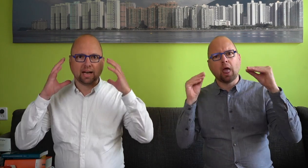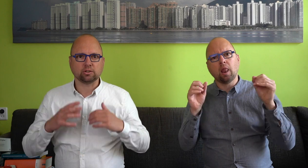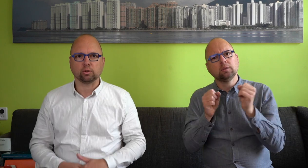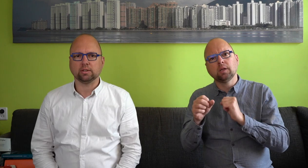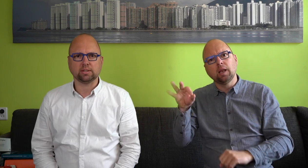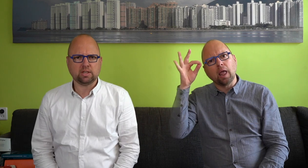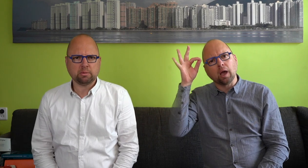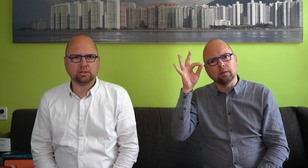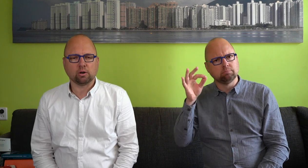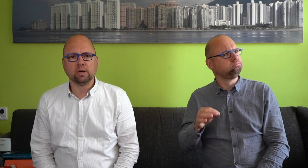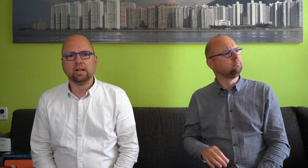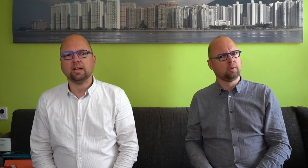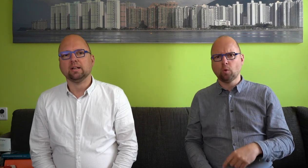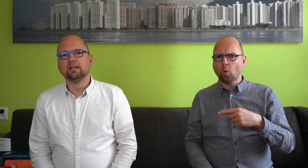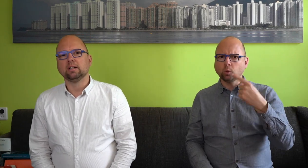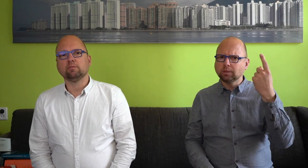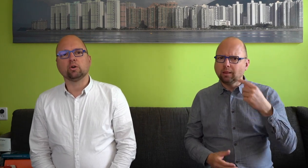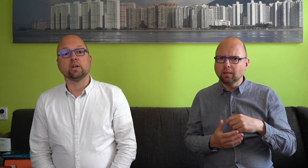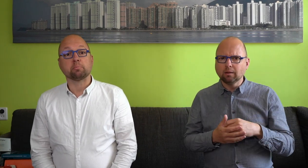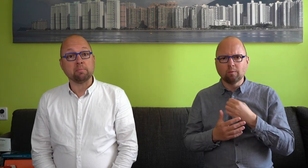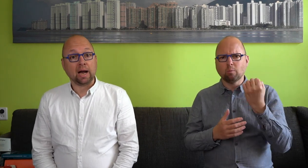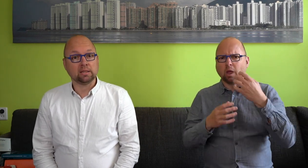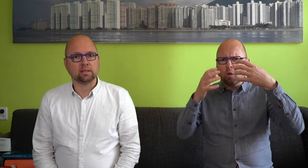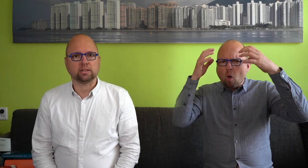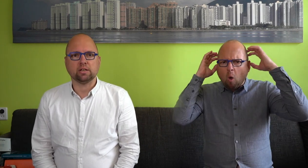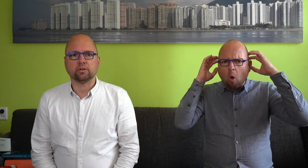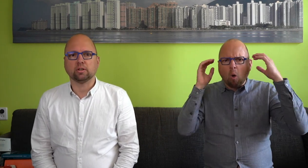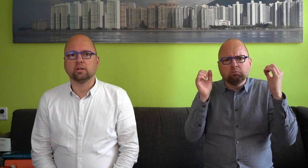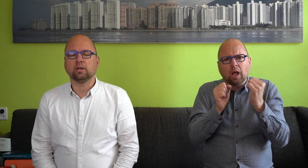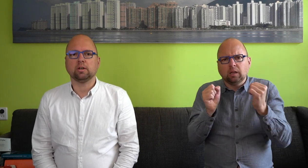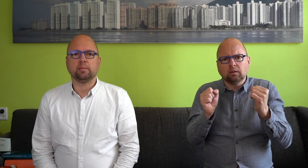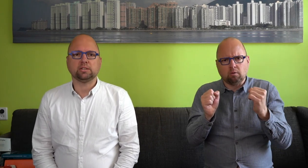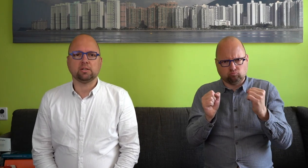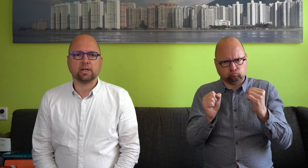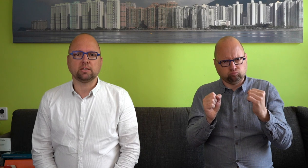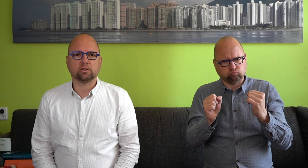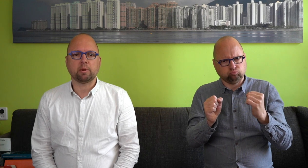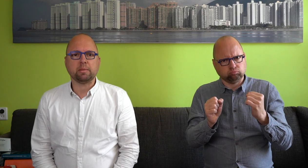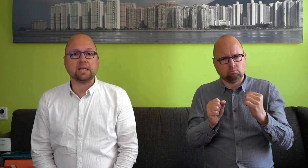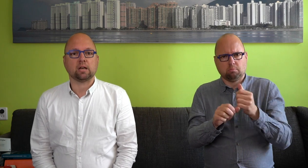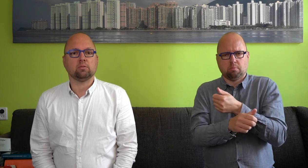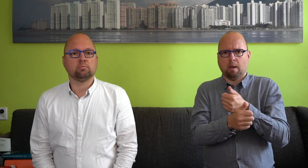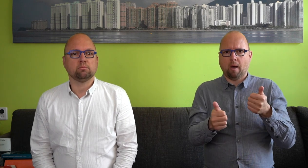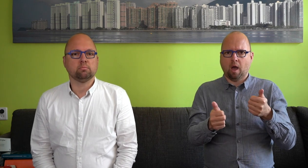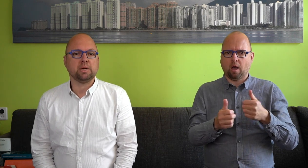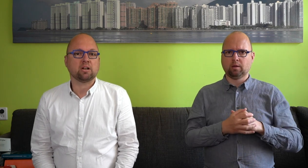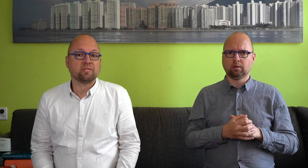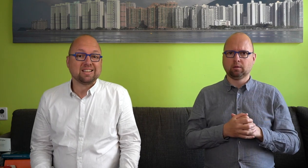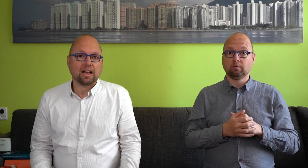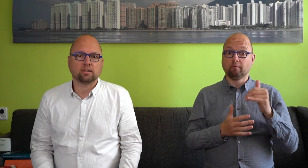aan zou kunnen. Dat is helemaal niet zo. We kunnen dat prima aan, en er zijn heel veel mensen in de wereld die zelfs met meerdere, meer dan twee talen